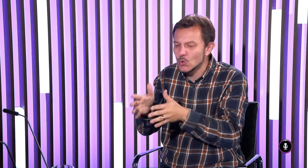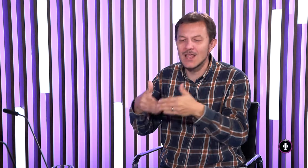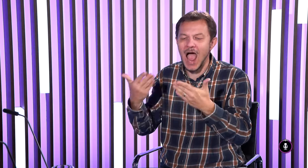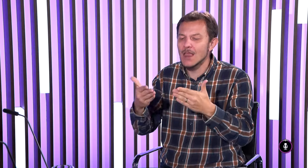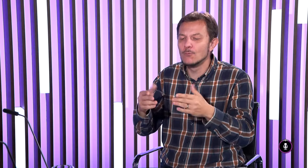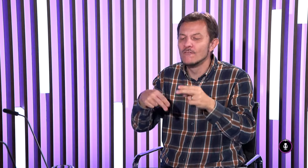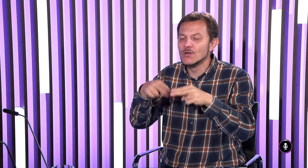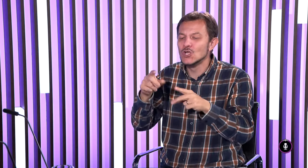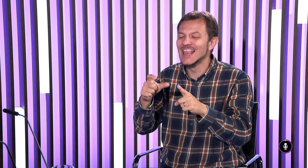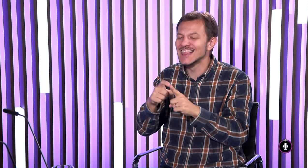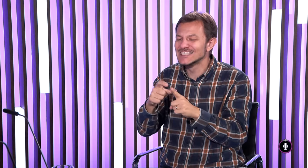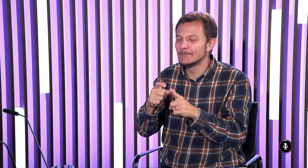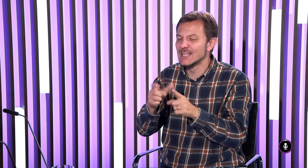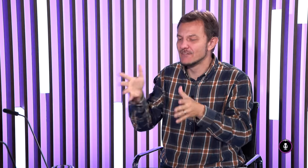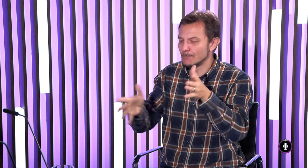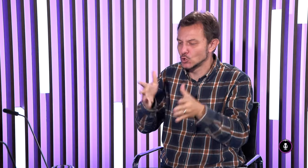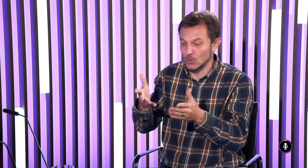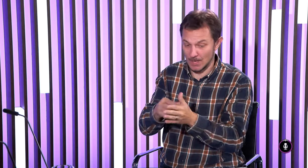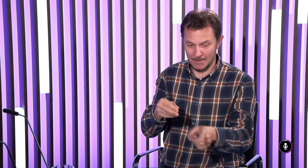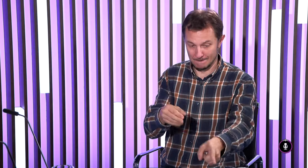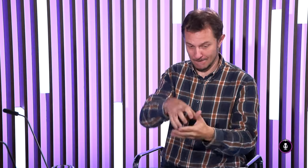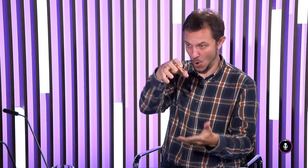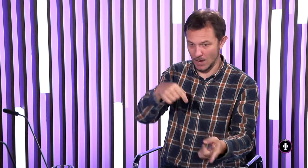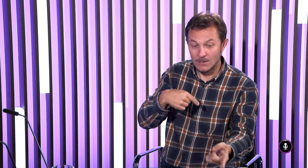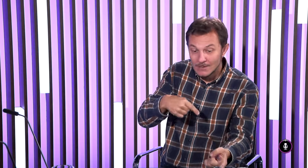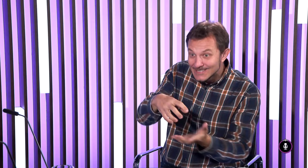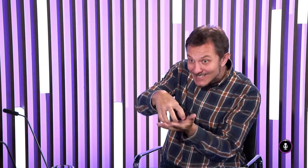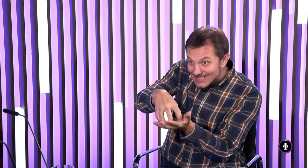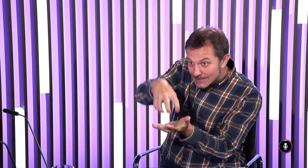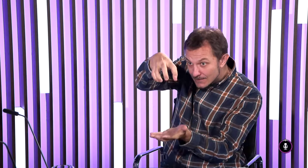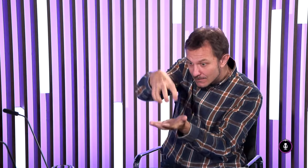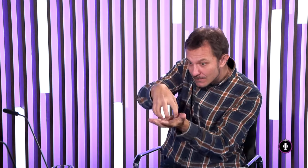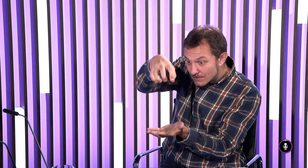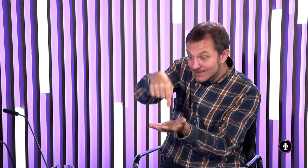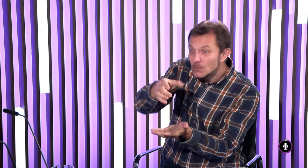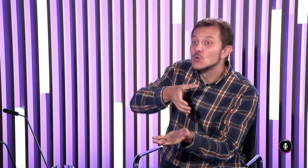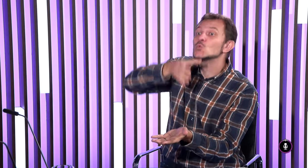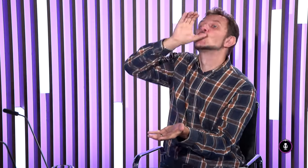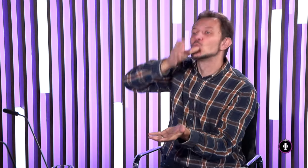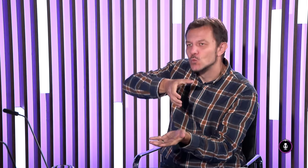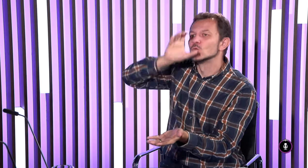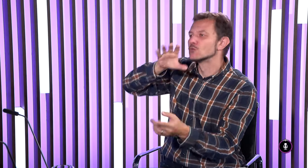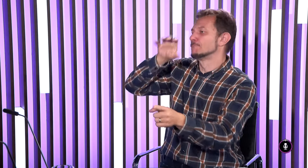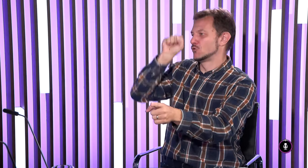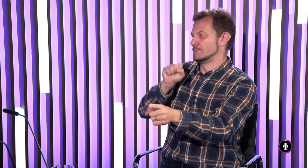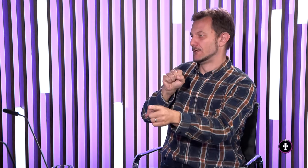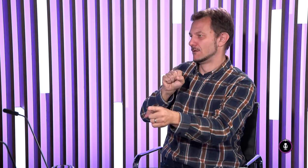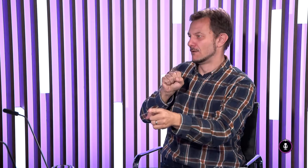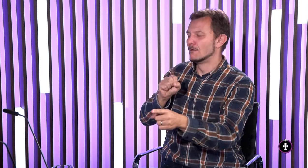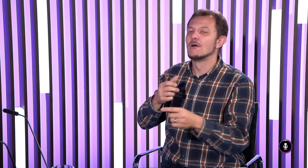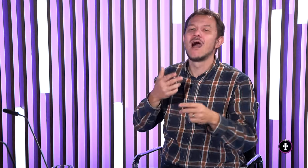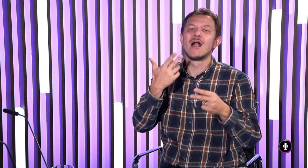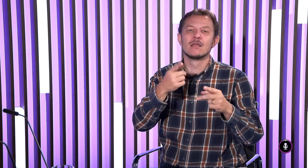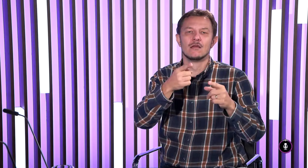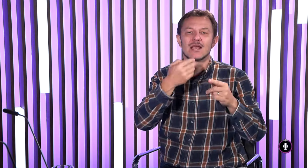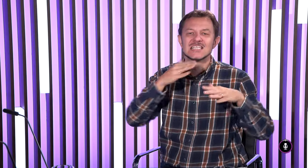potom sa dá použiť ako taká gestikulácia alebo taký body language alebo napríklad pohár. A ak by som chcel ukázať piť, tak to